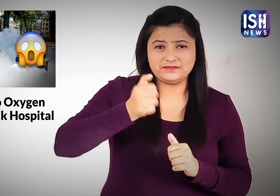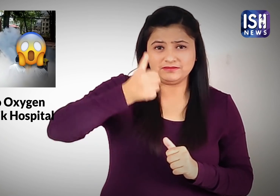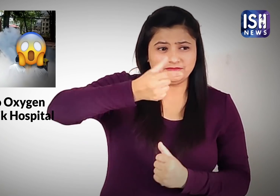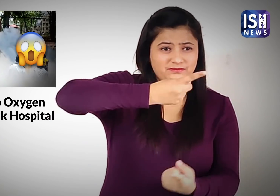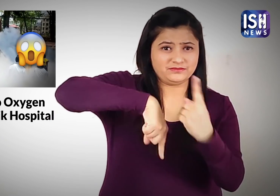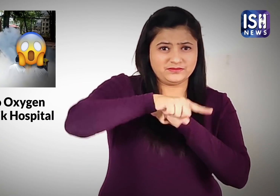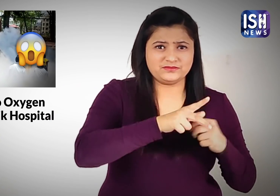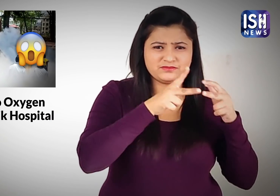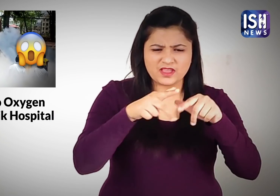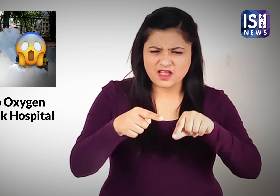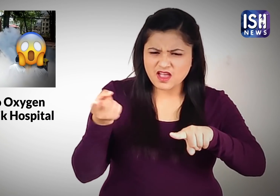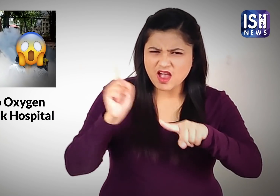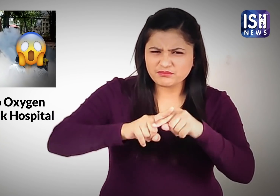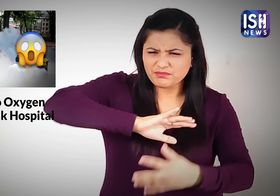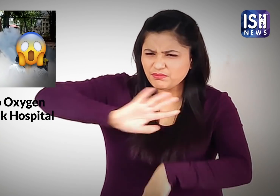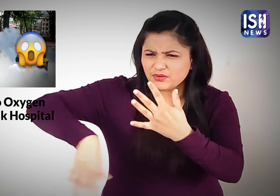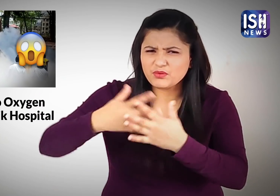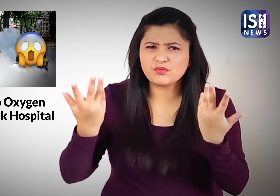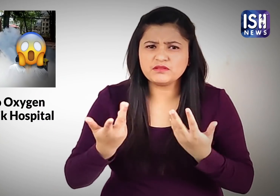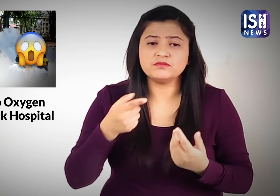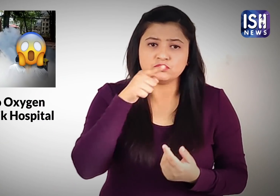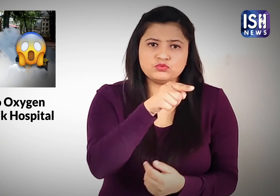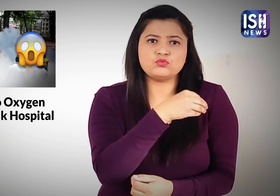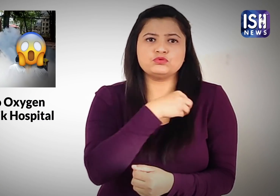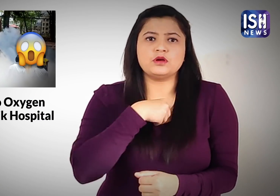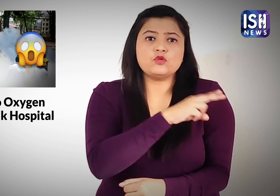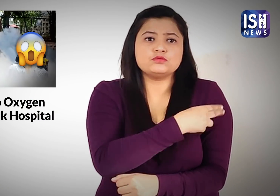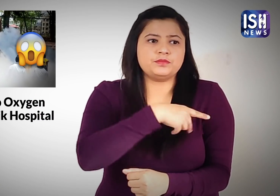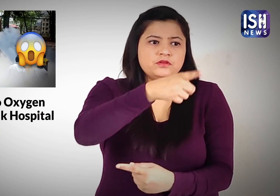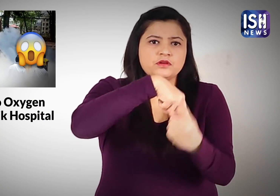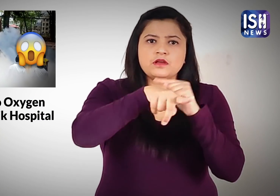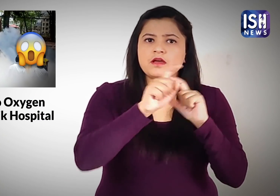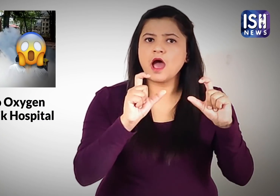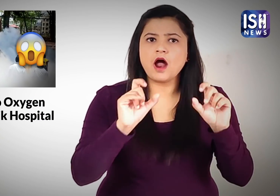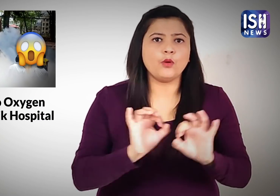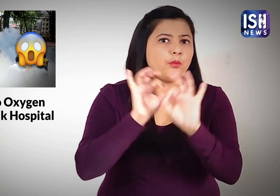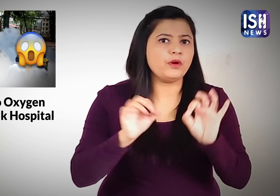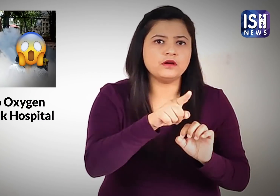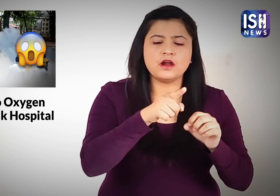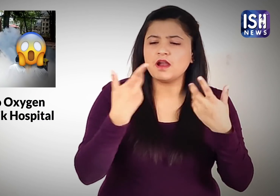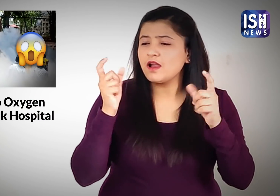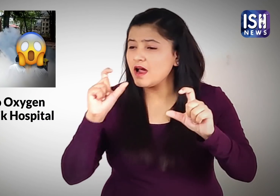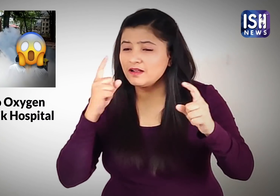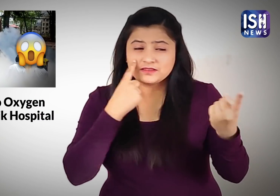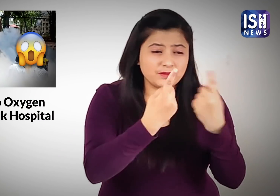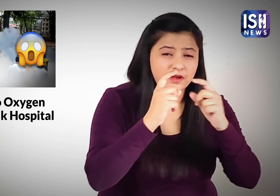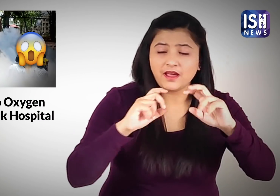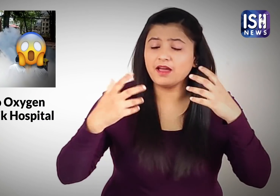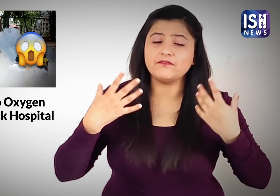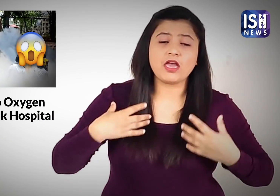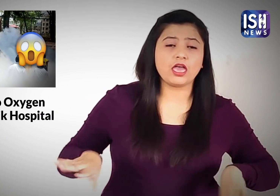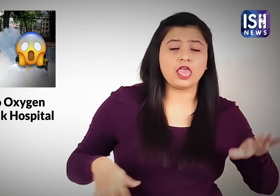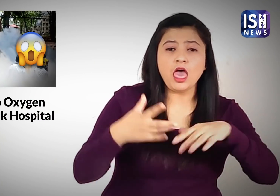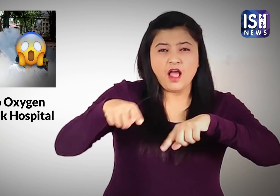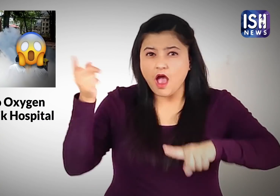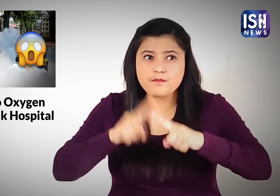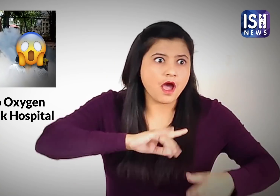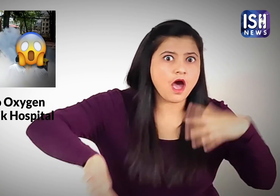खिलाफ प्रात्मी की दर्श की गई है अधिकारियों ने कहा कि लापरवाही और असावधानी के कारण हुआ है